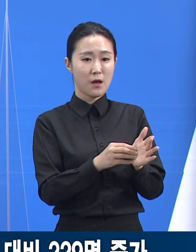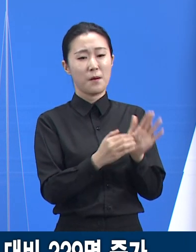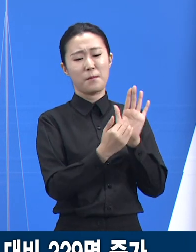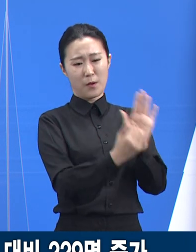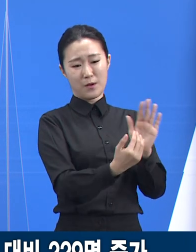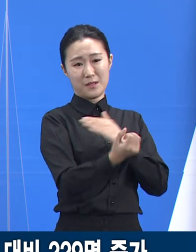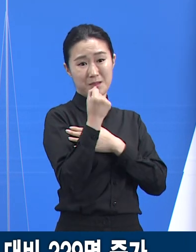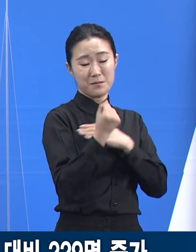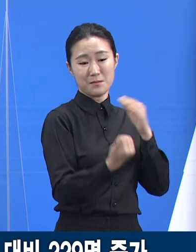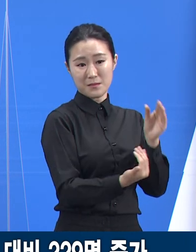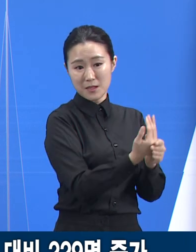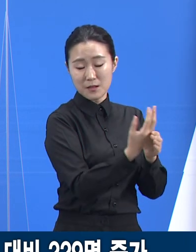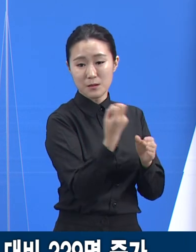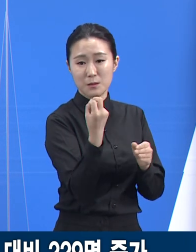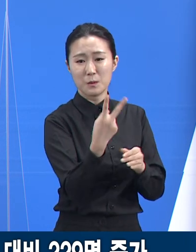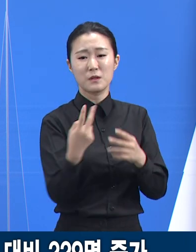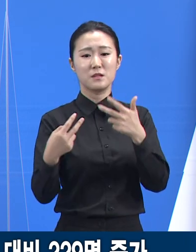결과입니다.